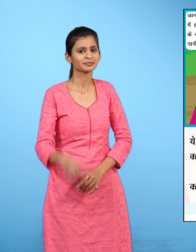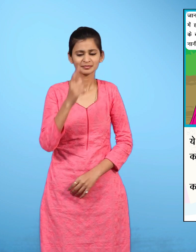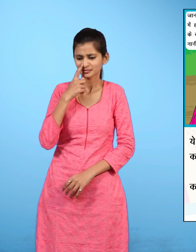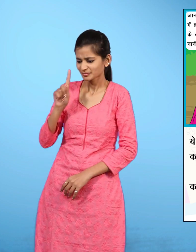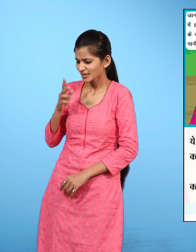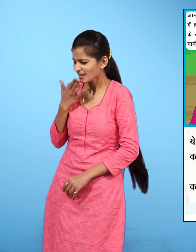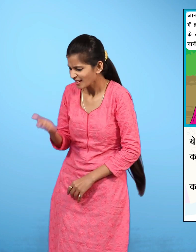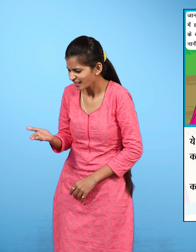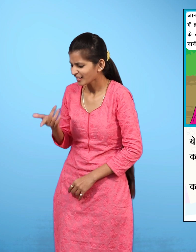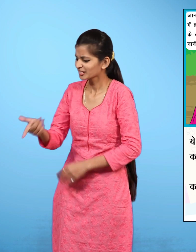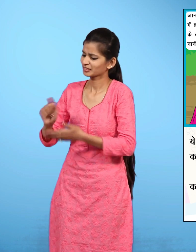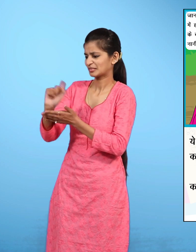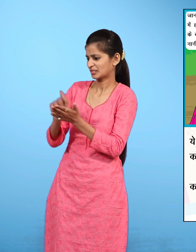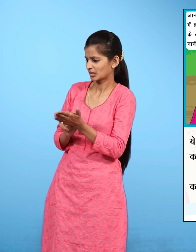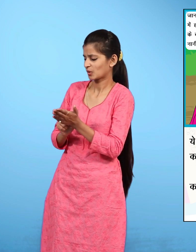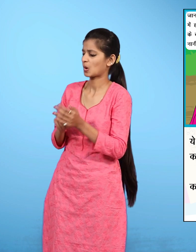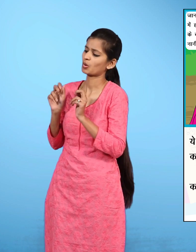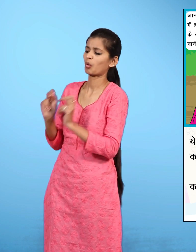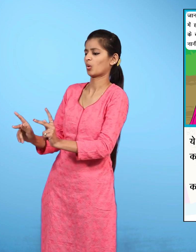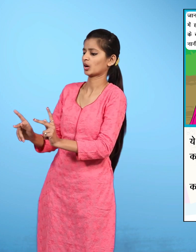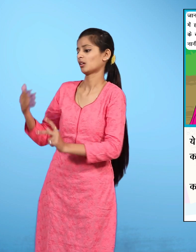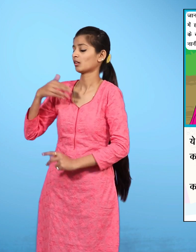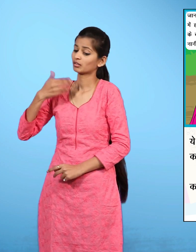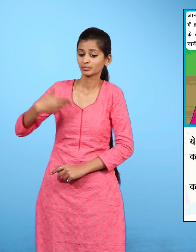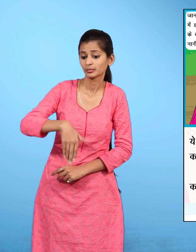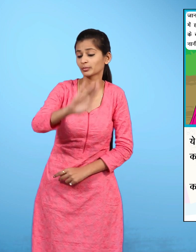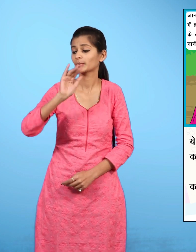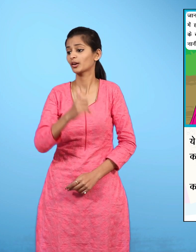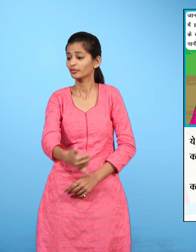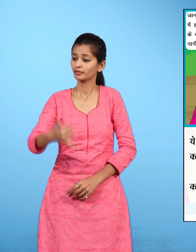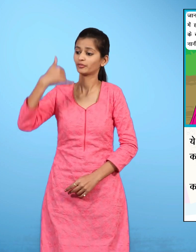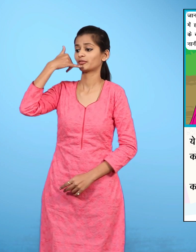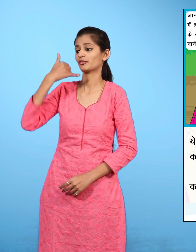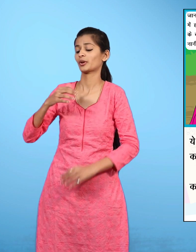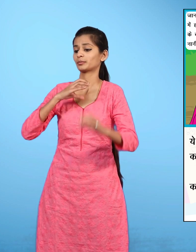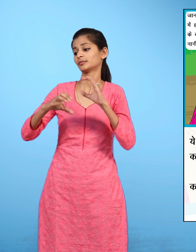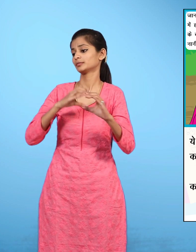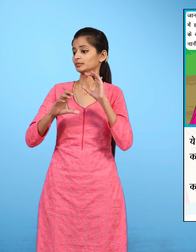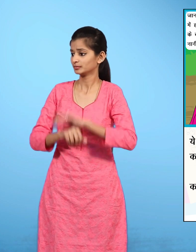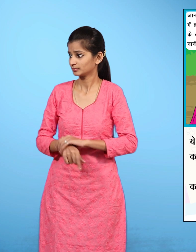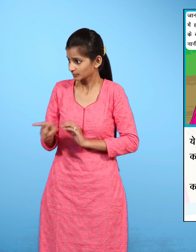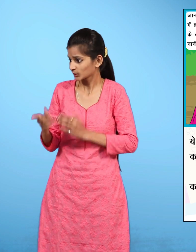आपा बोली, तुम चिठी लिखो, मैं जा रही हूँ उन्हें फोन करने, चलना है तो चलो